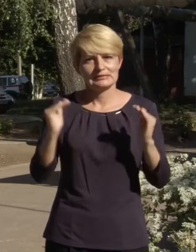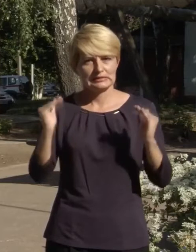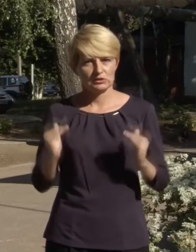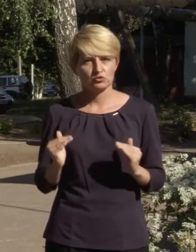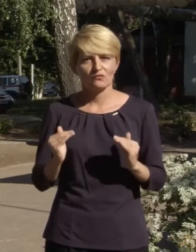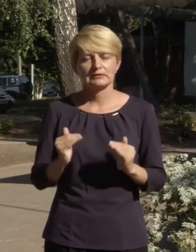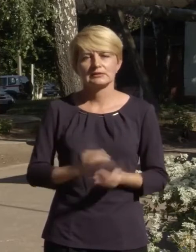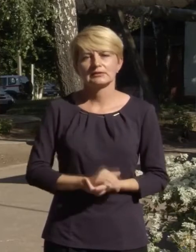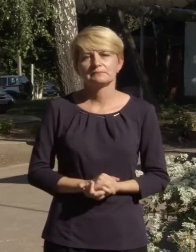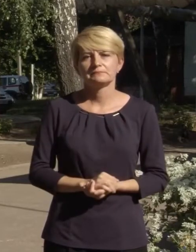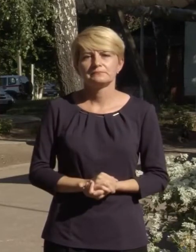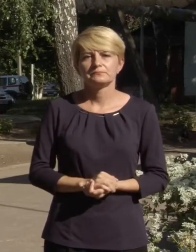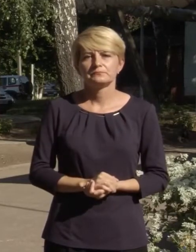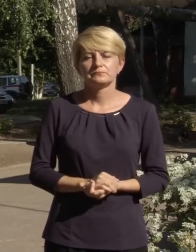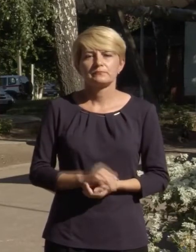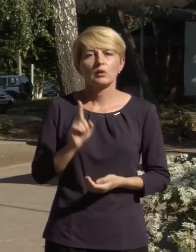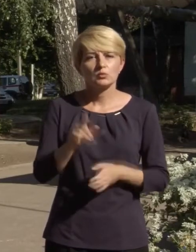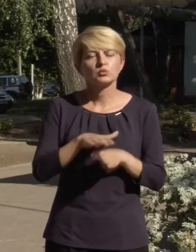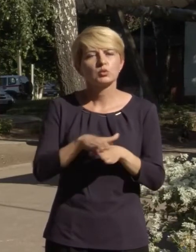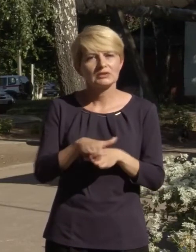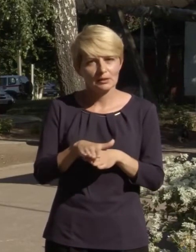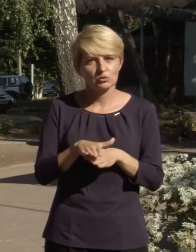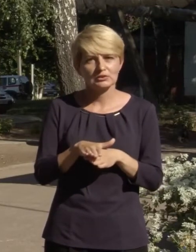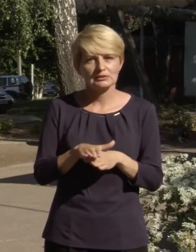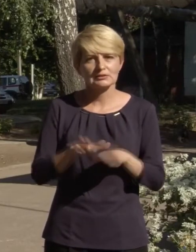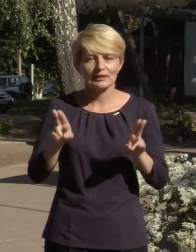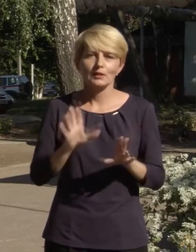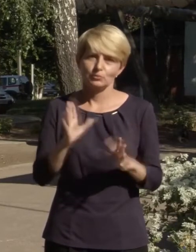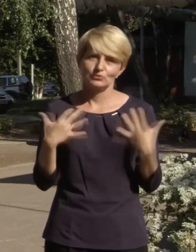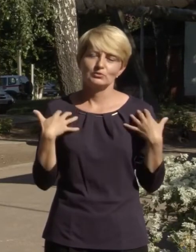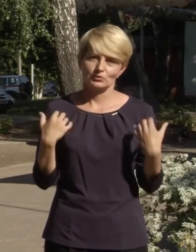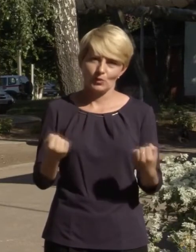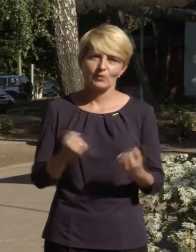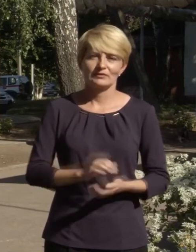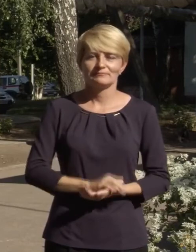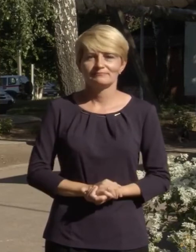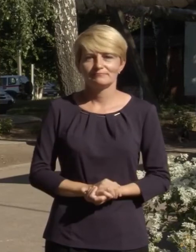знижуватися. Тому дотримуйтесь їх і будьте здорові!